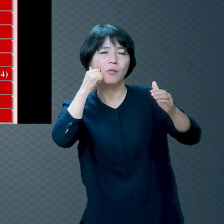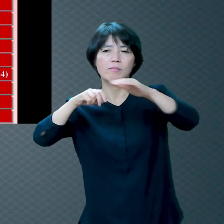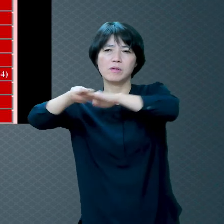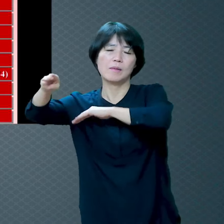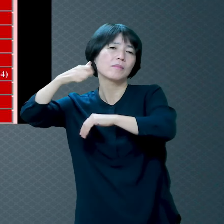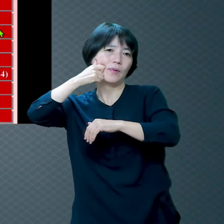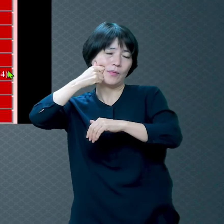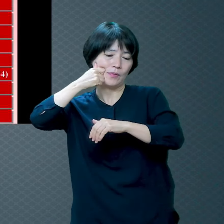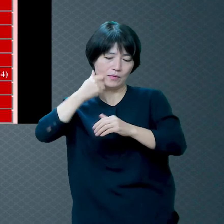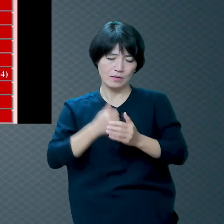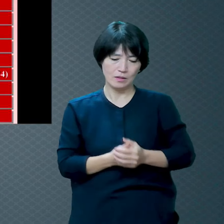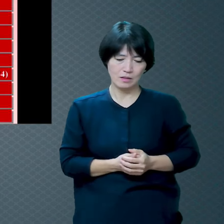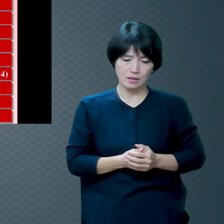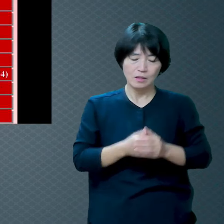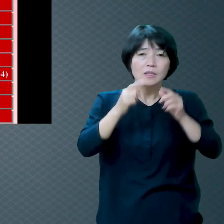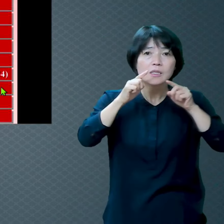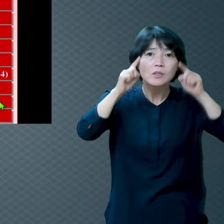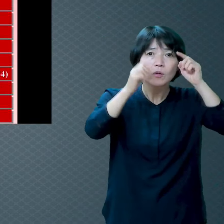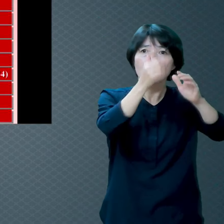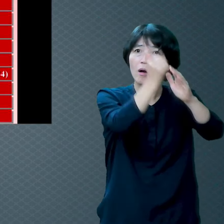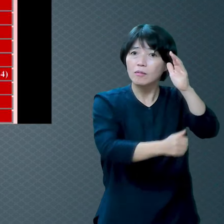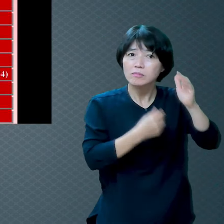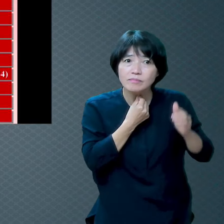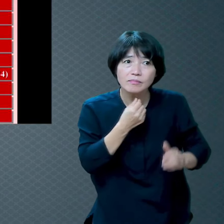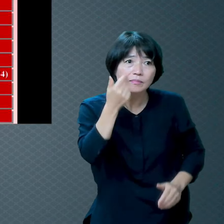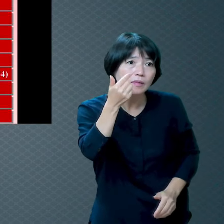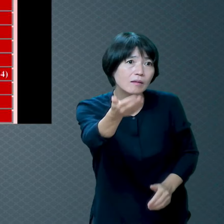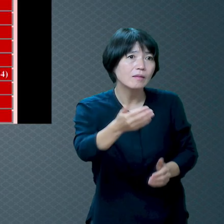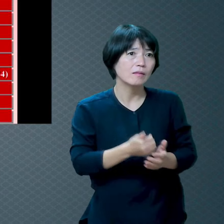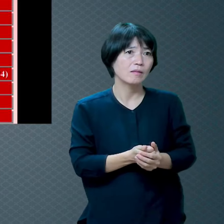굳이 여기를 왜 가려고 하냐